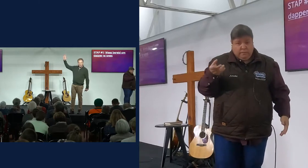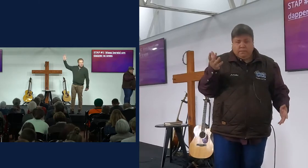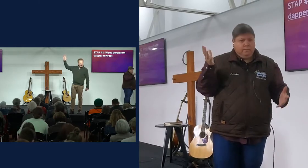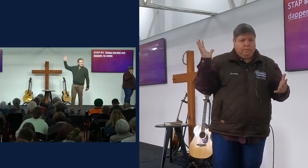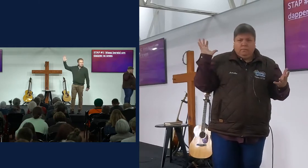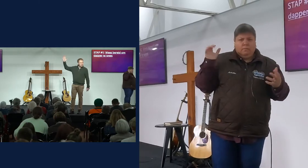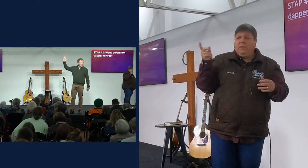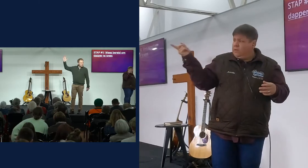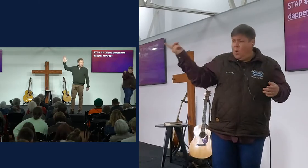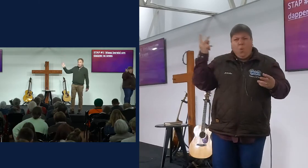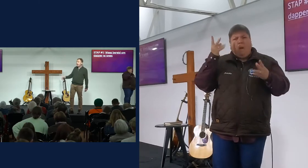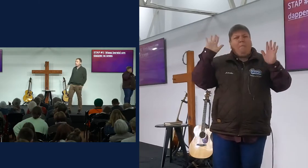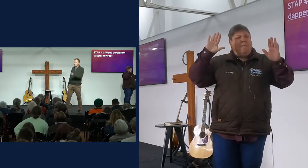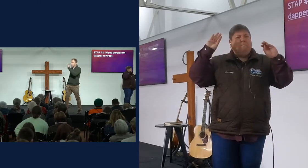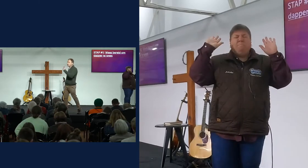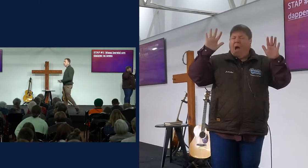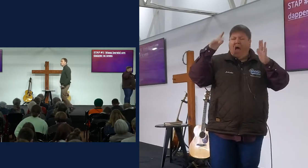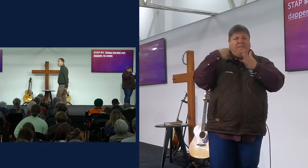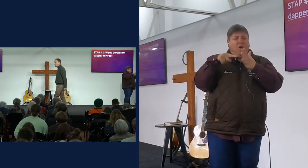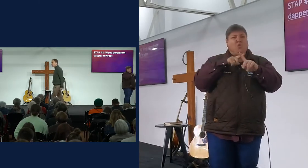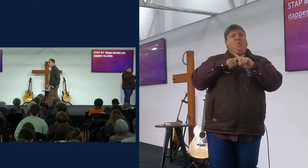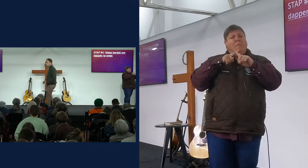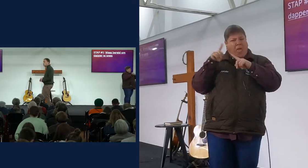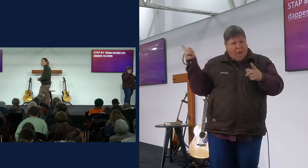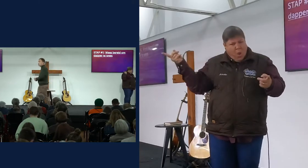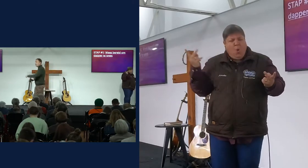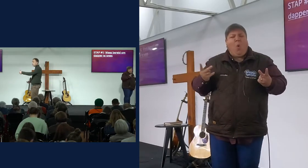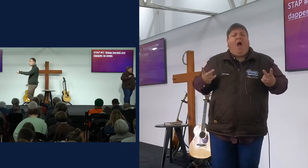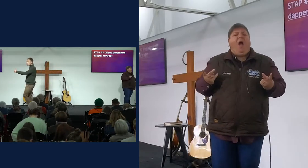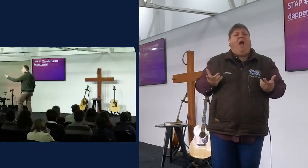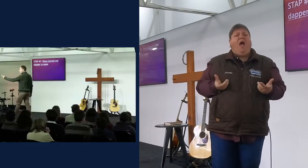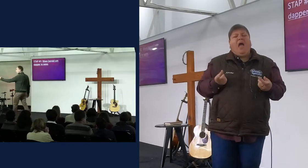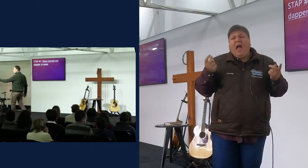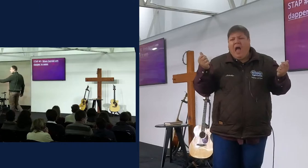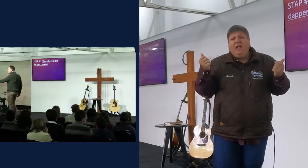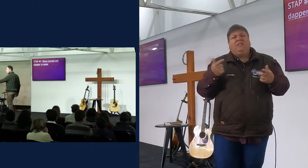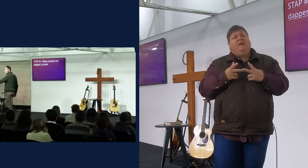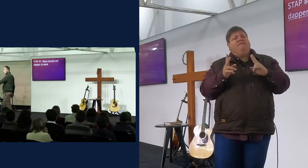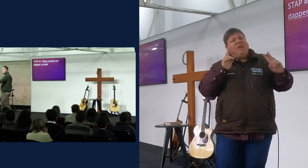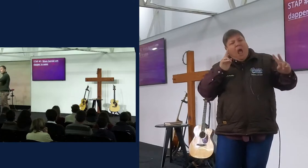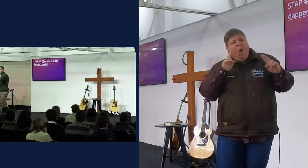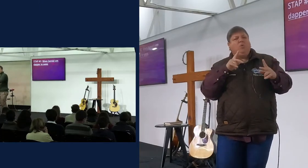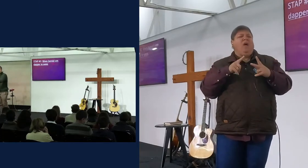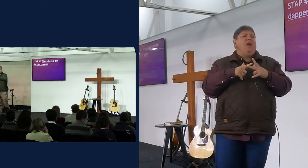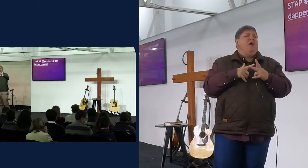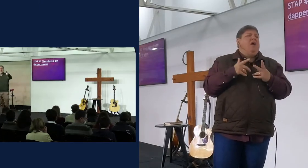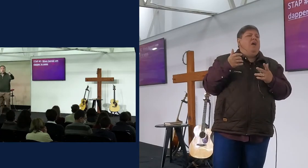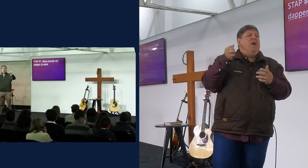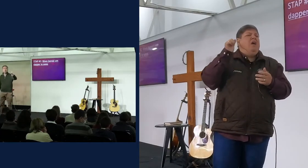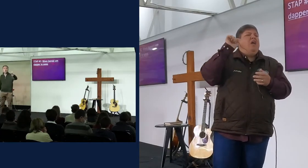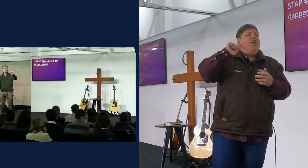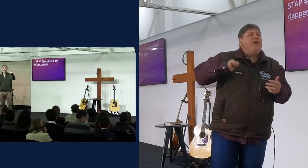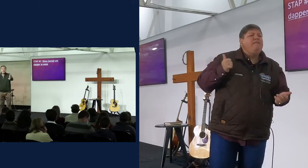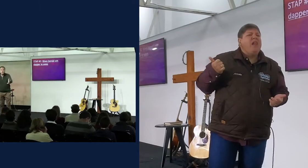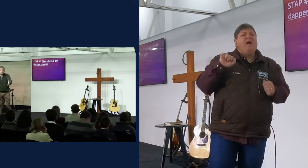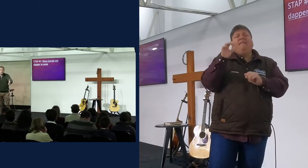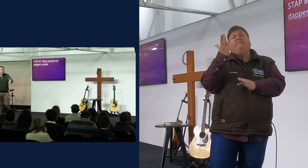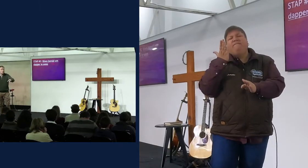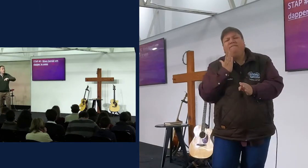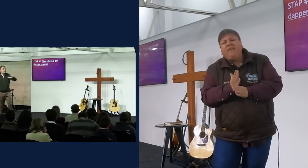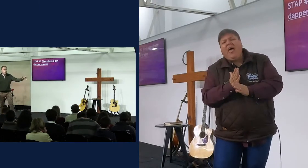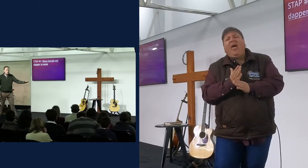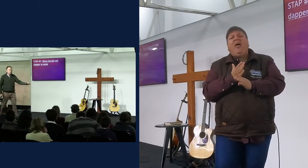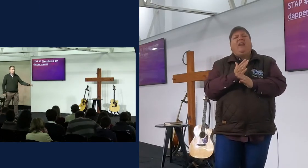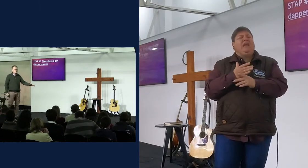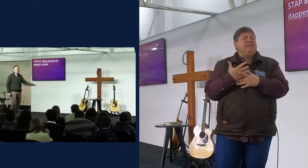leven dankie dalk ek het een paar foute gemaakt en na die foute kon jy een paar goed gekost het kon jy geld gekost het kon jy verhoudings gekost het kon jy geld gekost het kon jy werk gekost